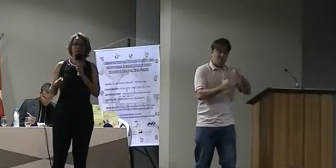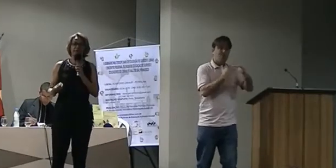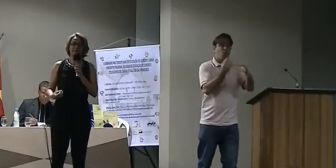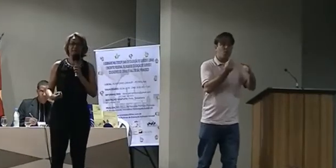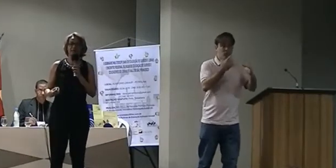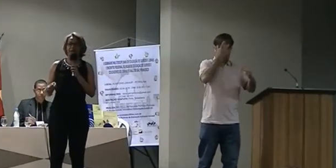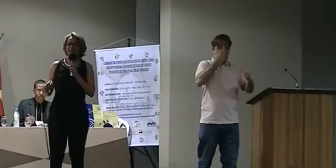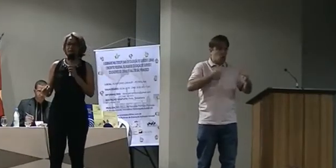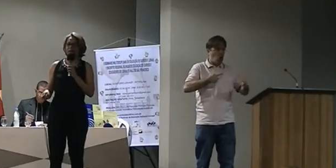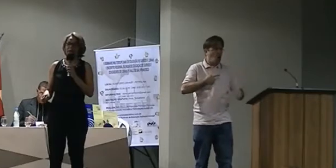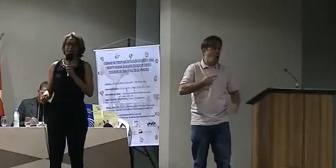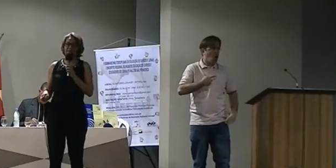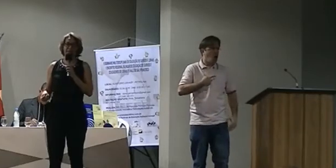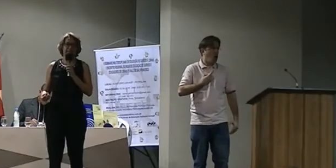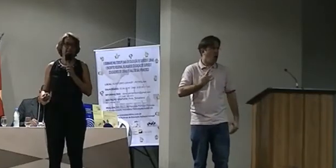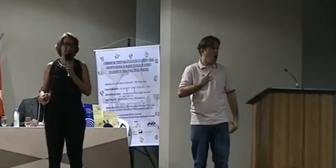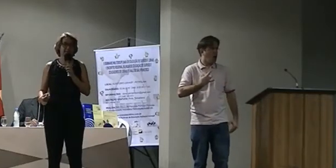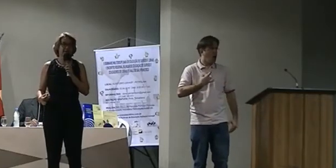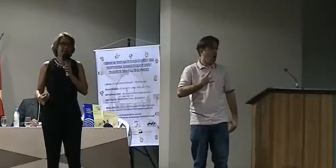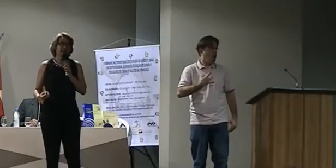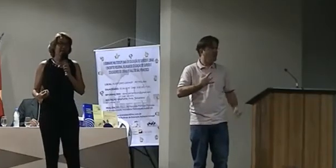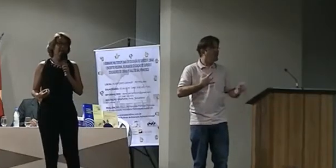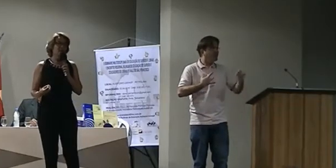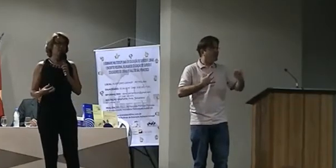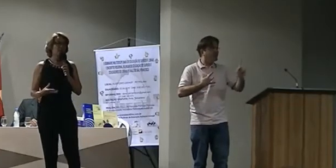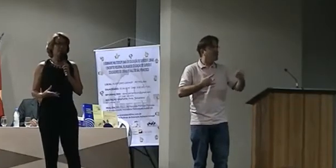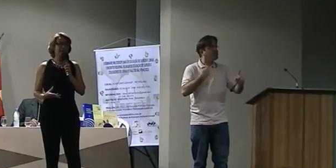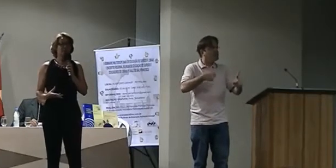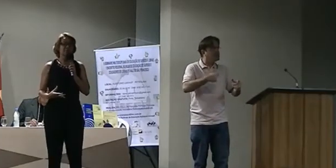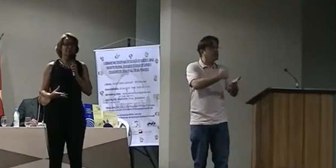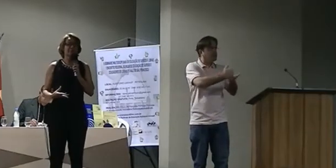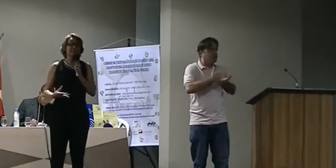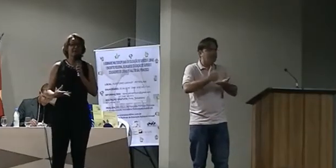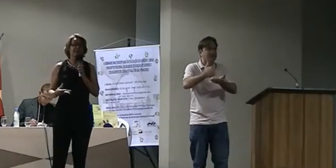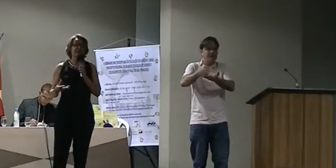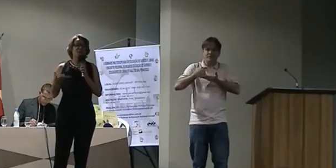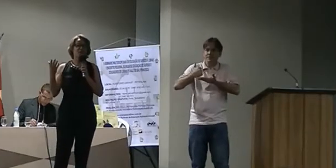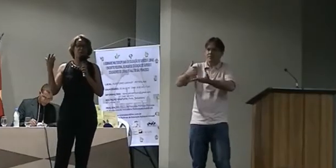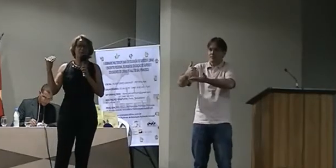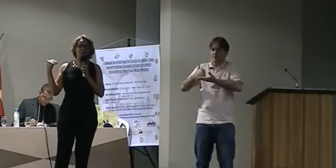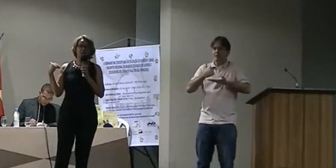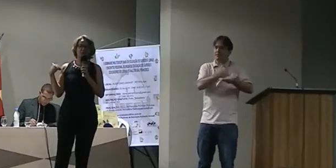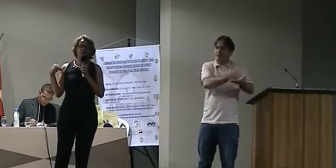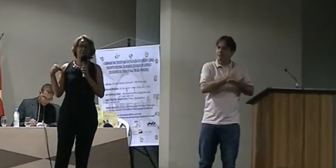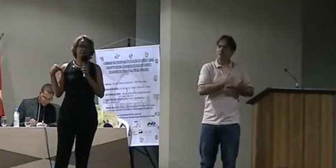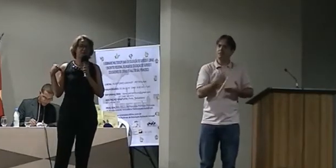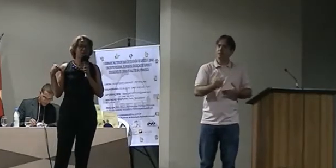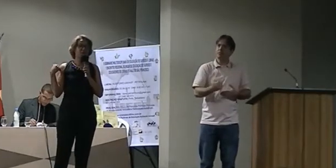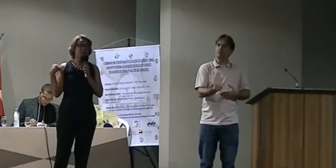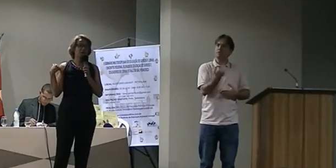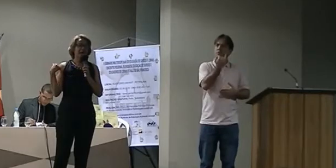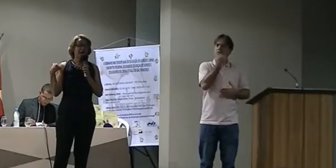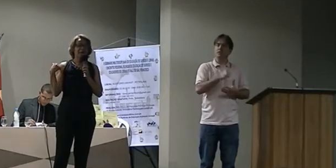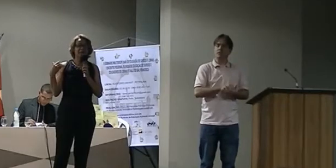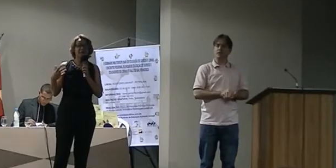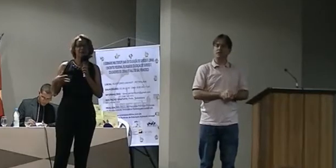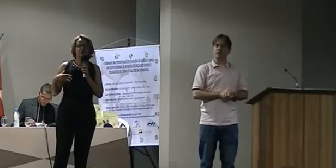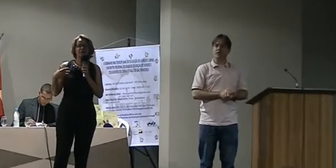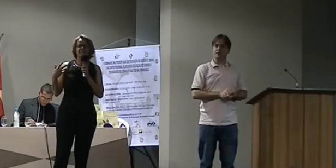formação adequada para isso. E que, no momento, como o professor Moisés falou, apesar de todas